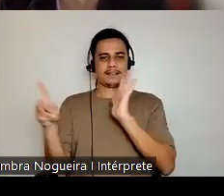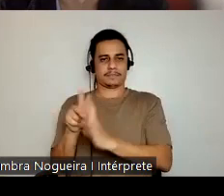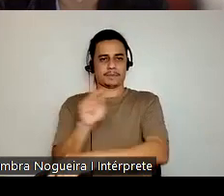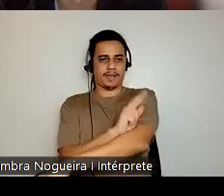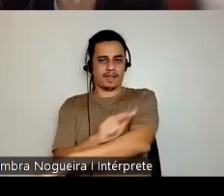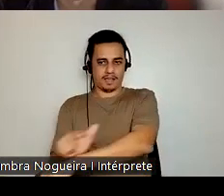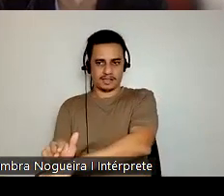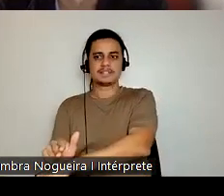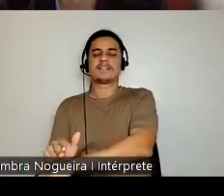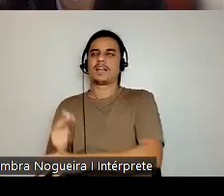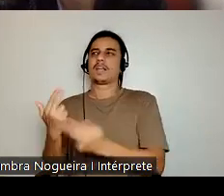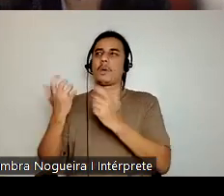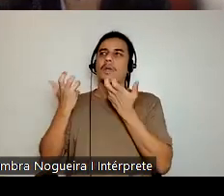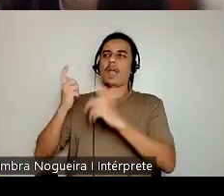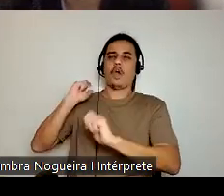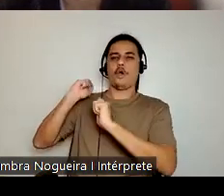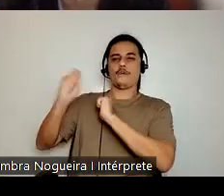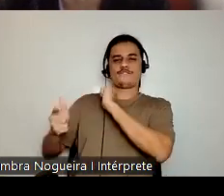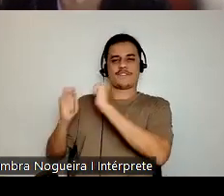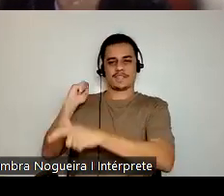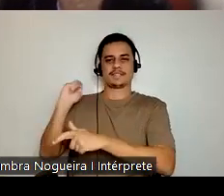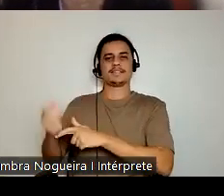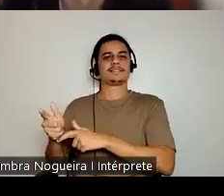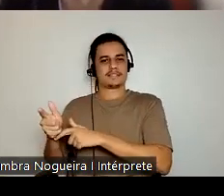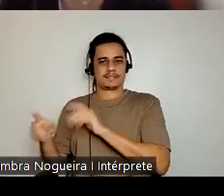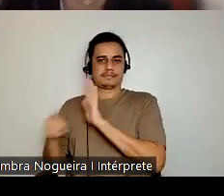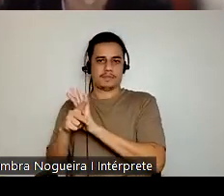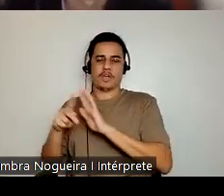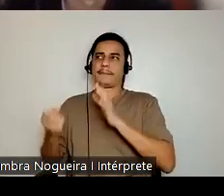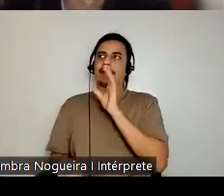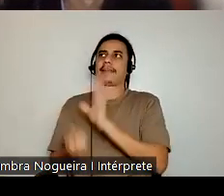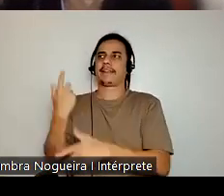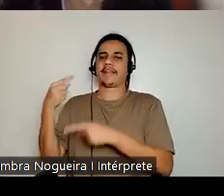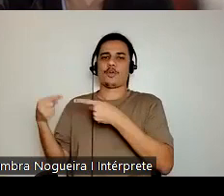uma forma de ofensa que emerge em interações conflituosas.